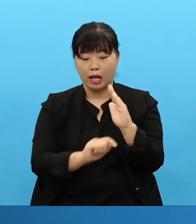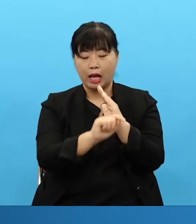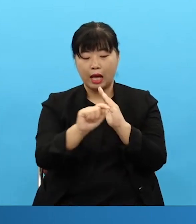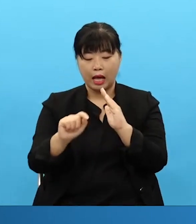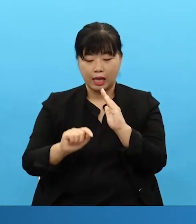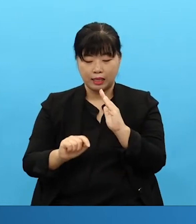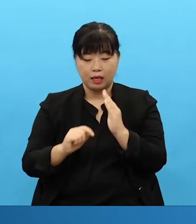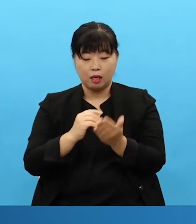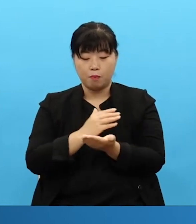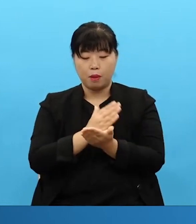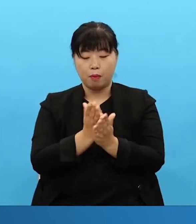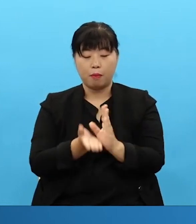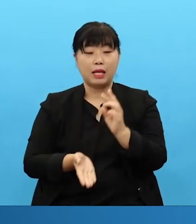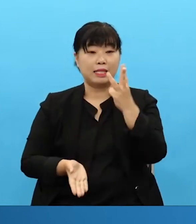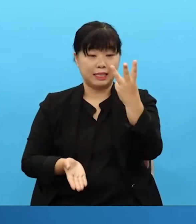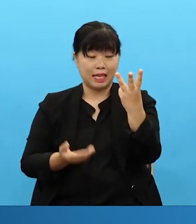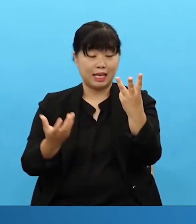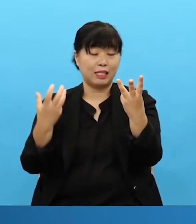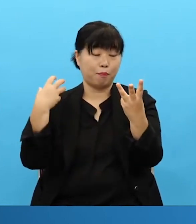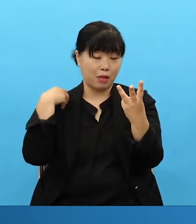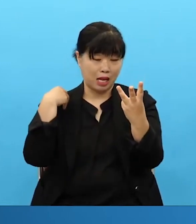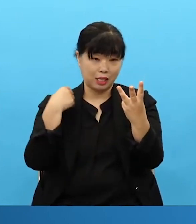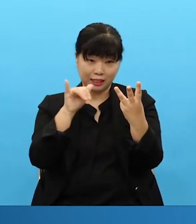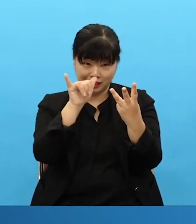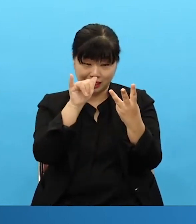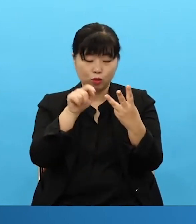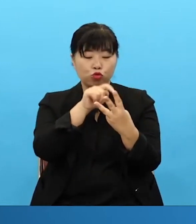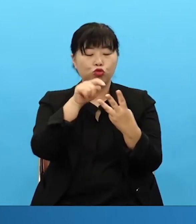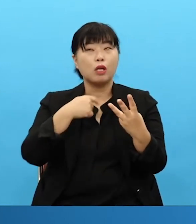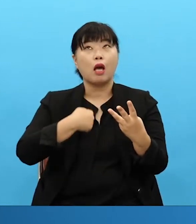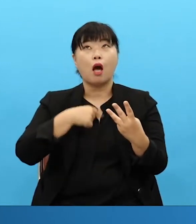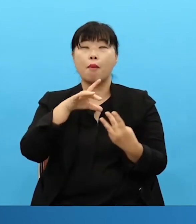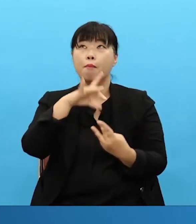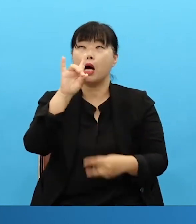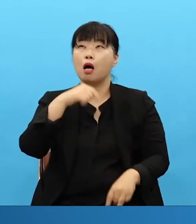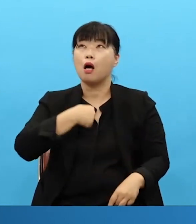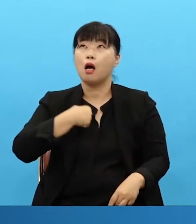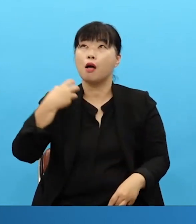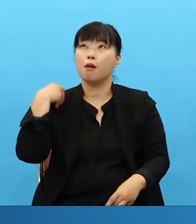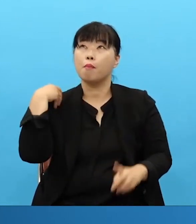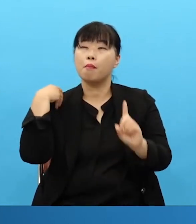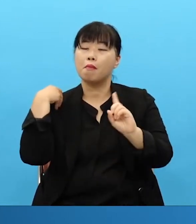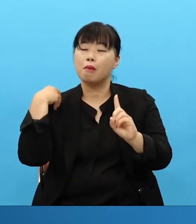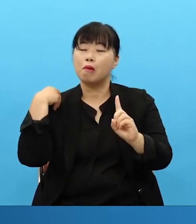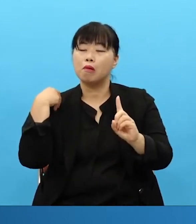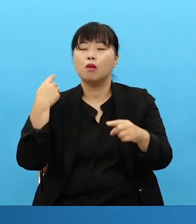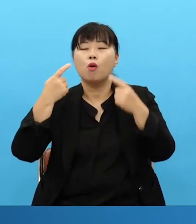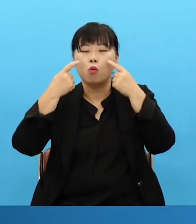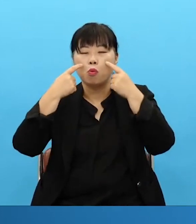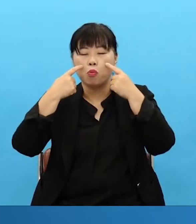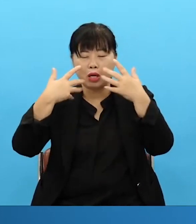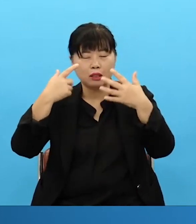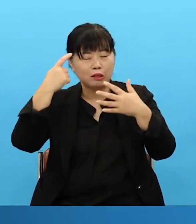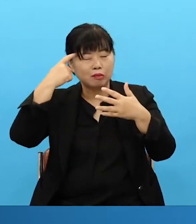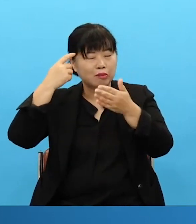And inside the church, we have to place one of the three courtyards in our hearts. That you have to surely draw this kind of picture. 왜냐하면